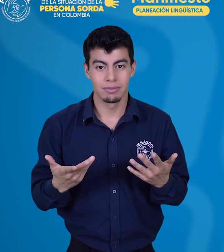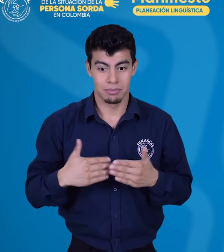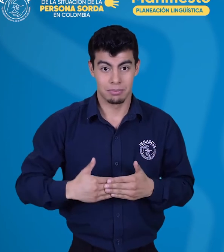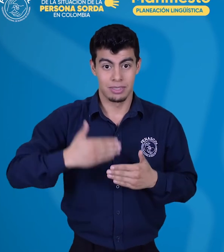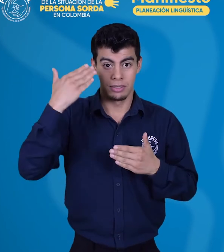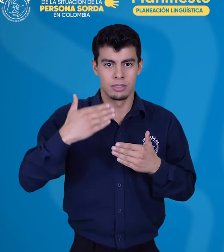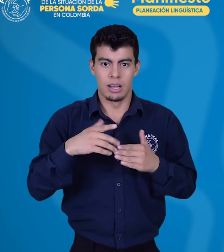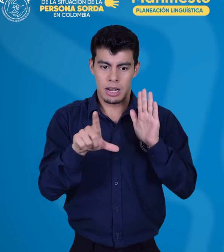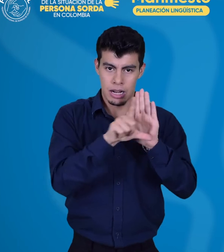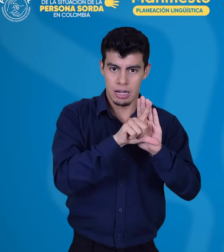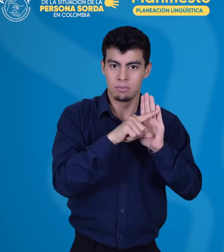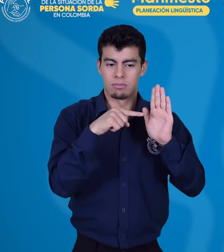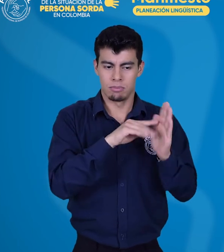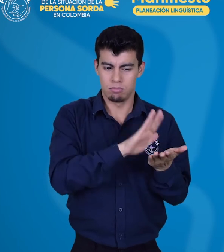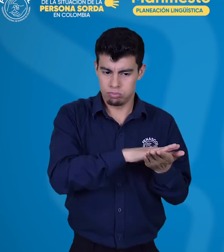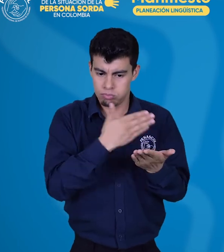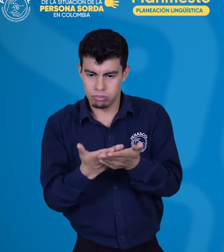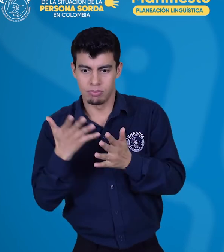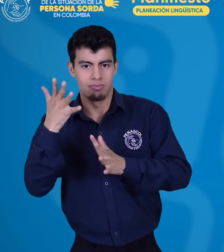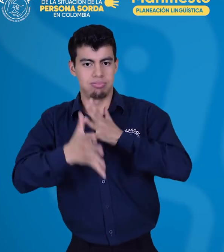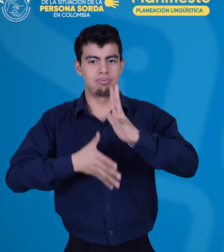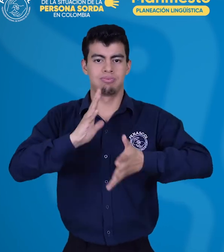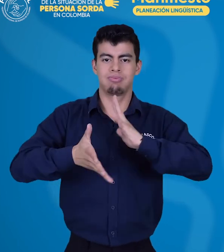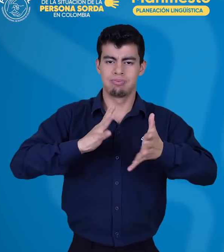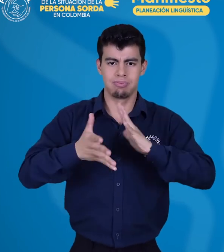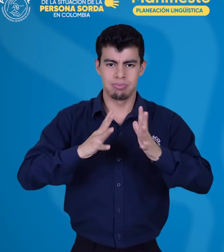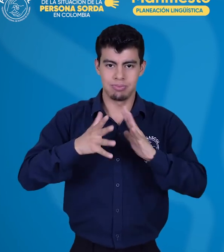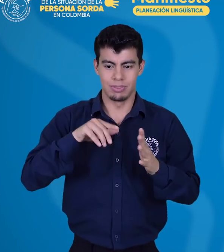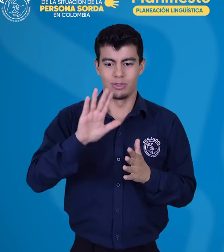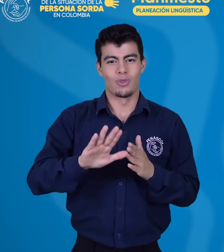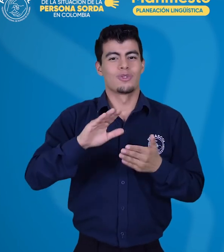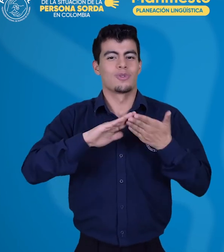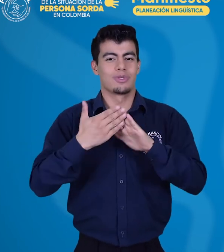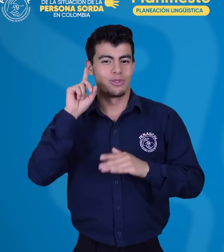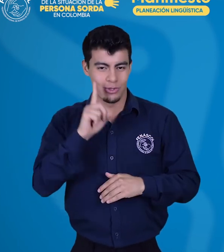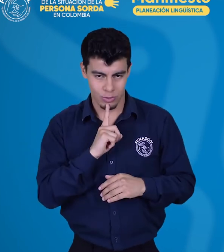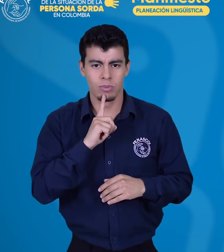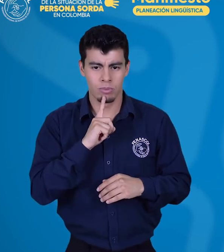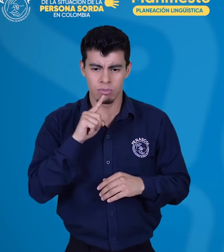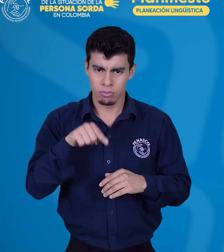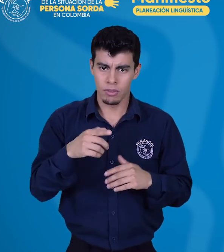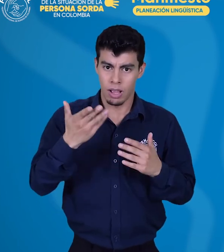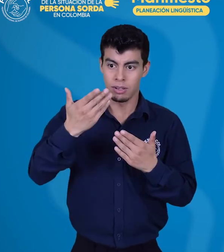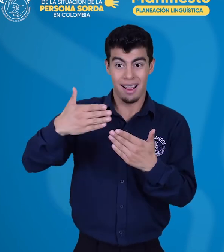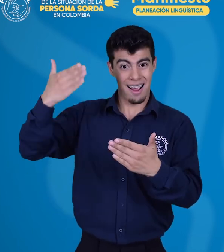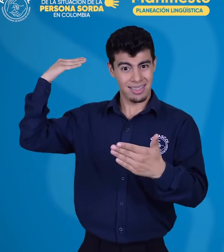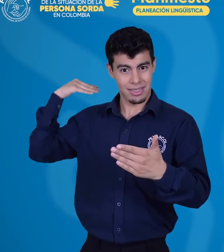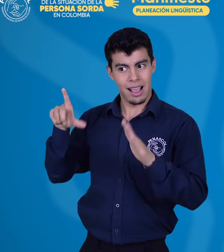En este sentido, un primer paso es que la ley sea traducida a la lengua de señas colombiana